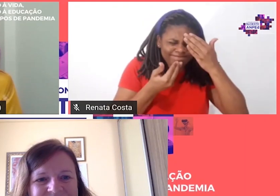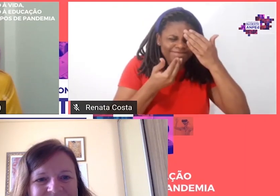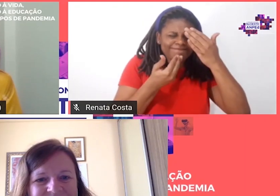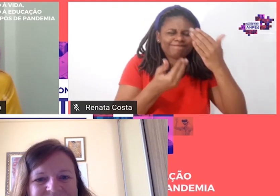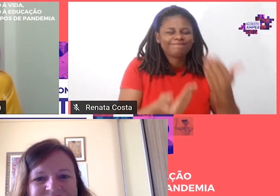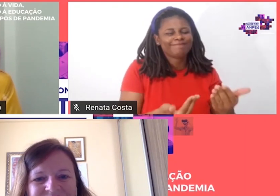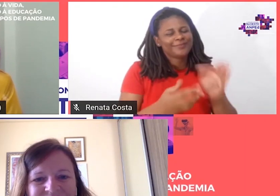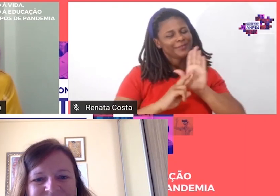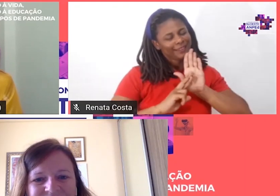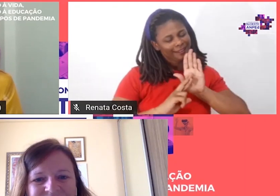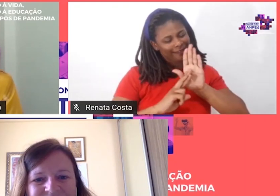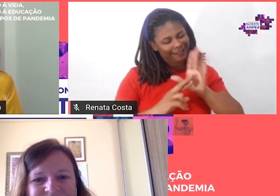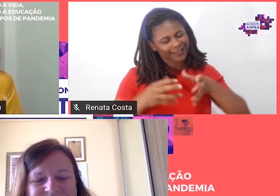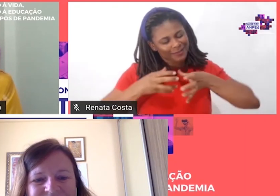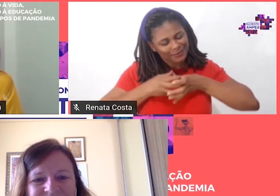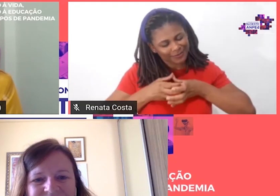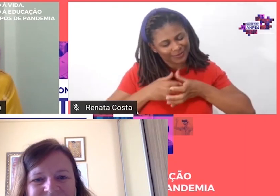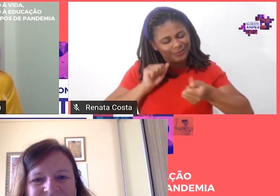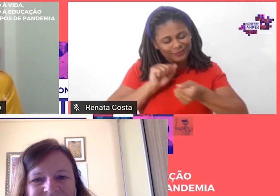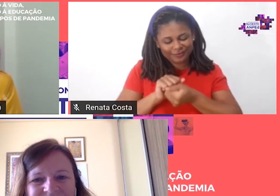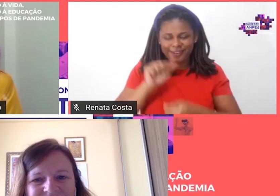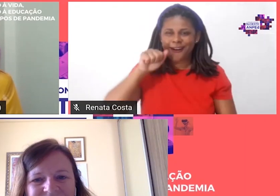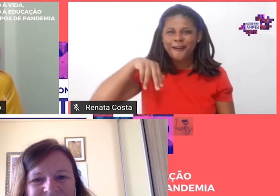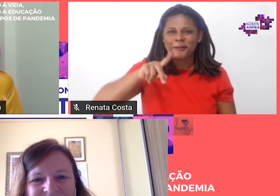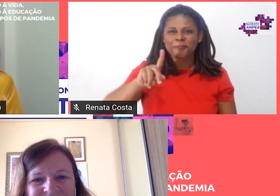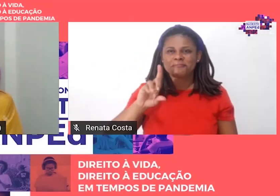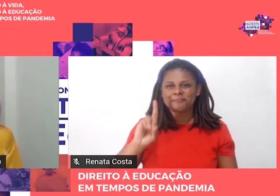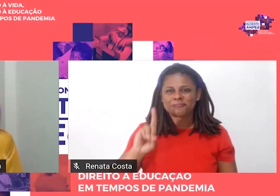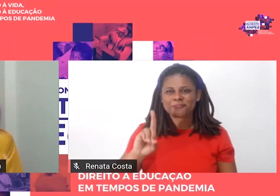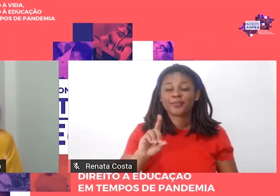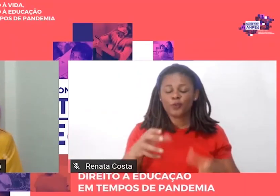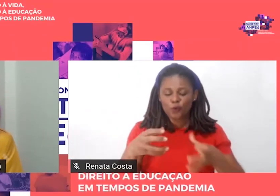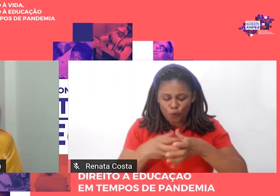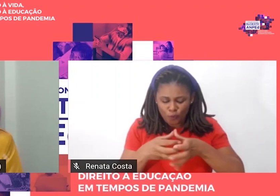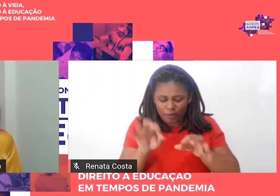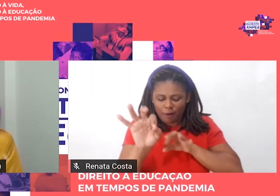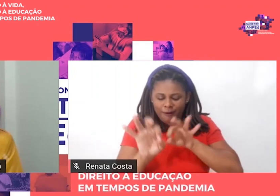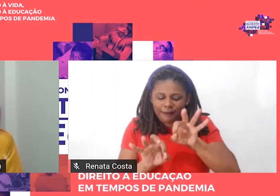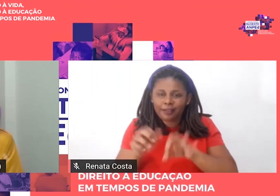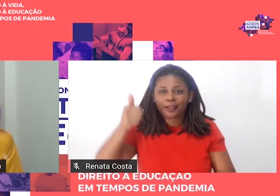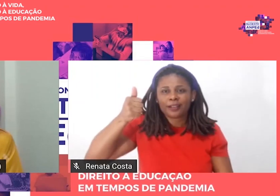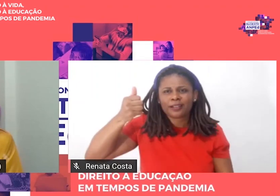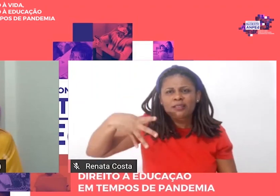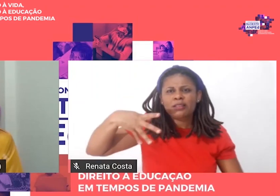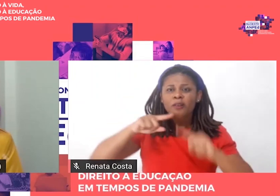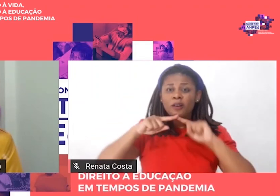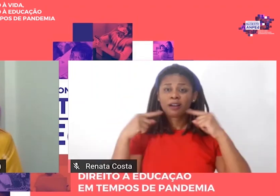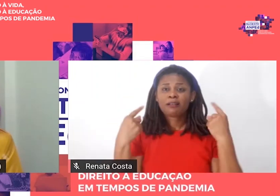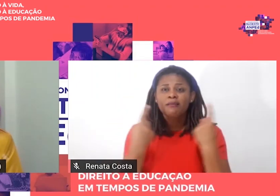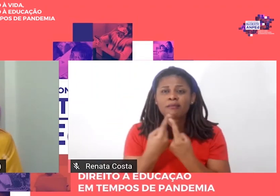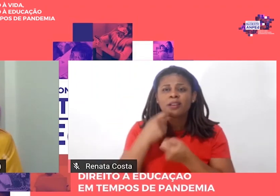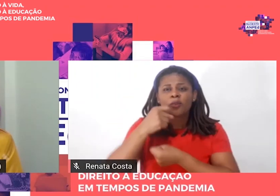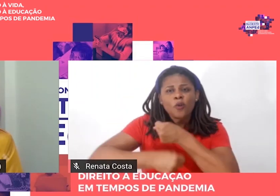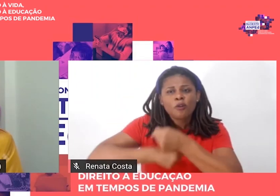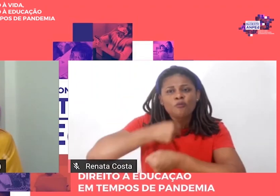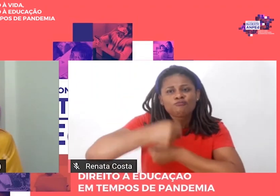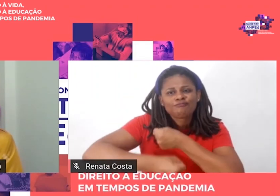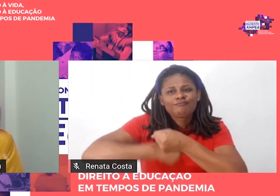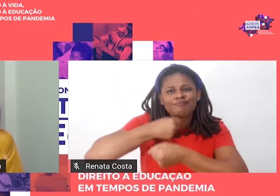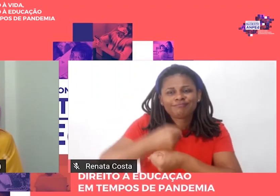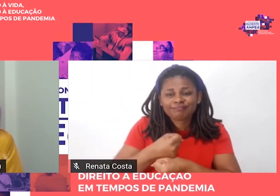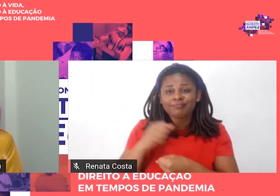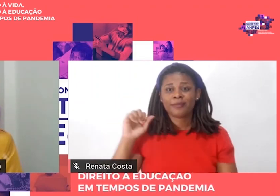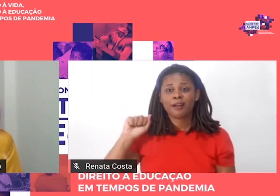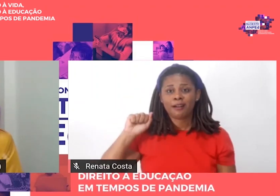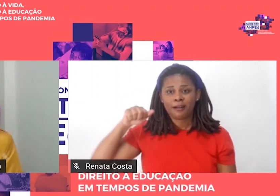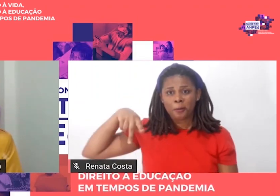e da comissão organizadora da 14ª reunião anual da Amped Sudeste para a